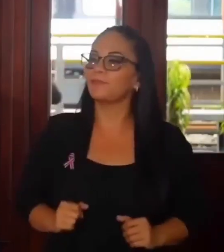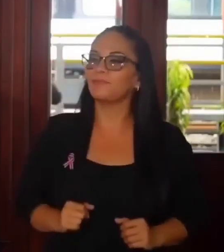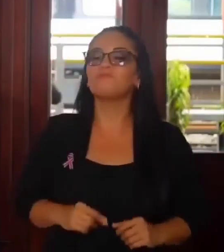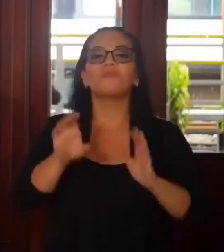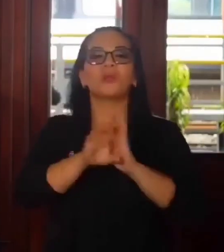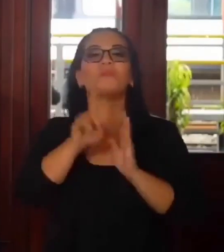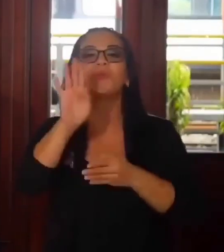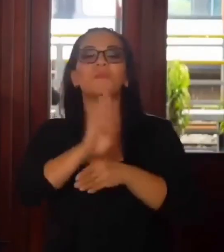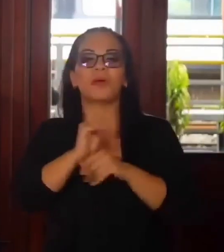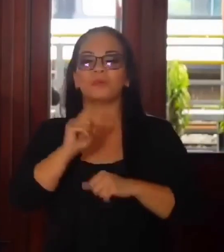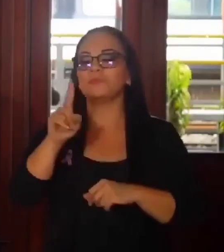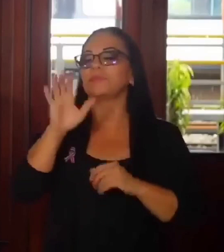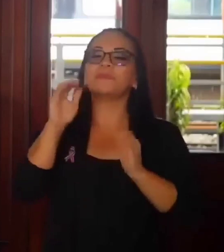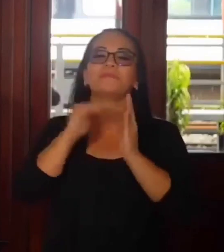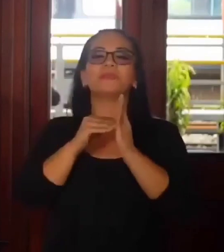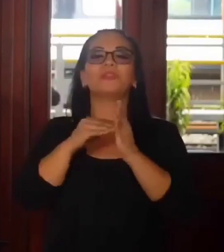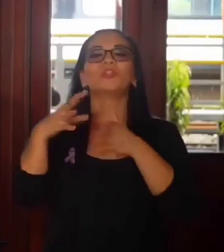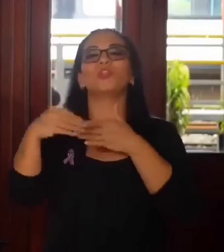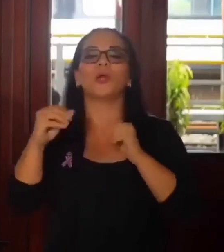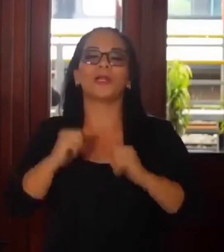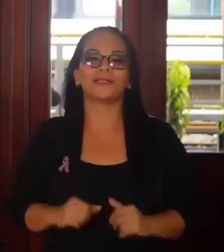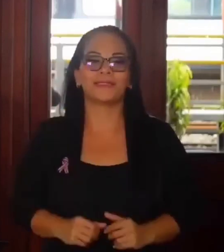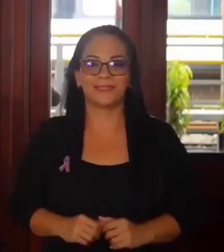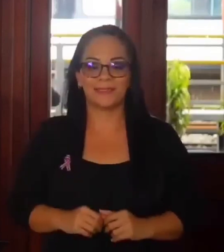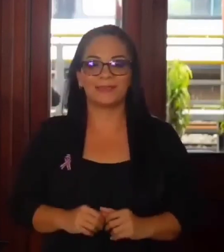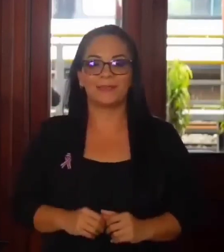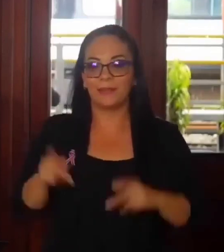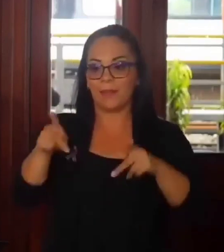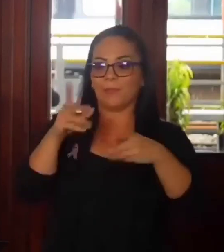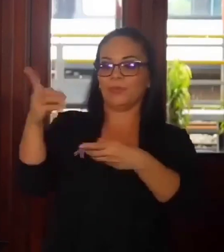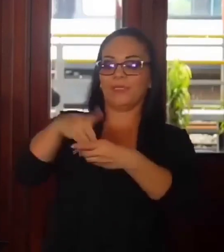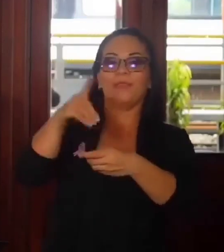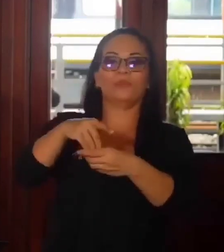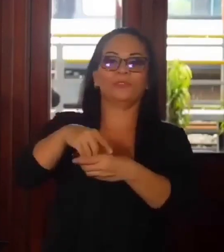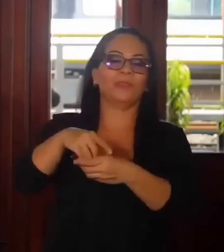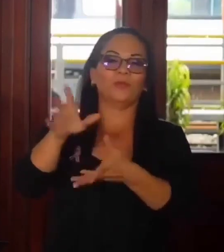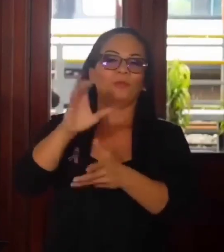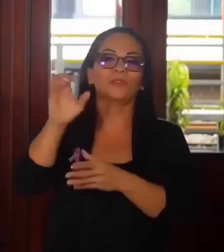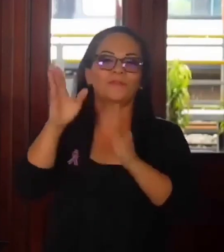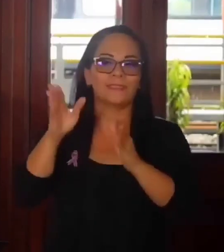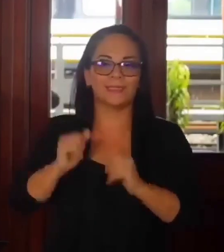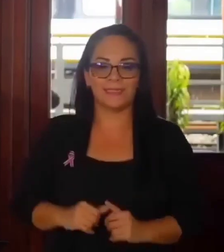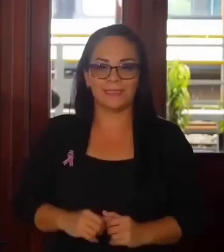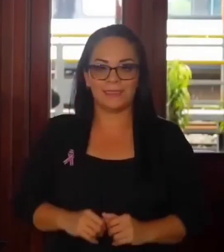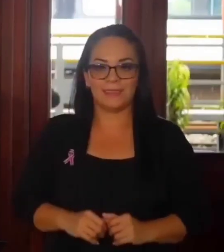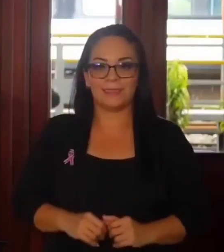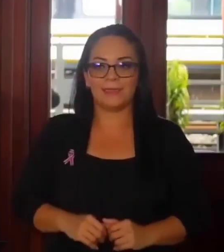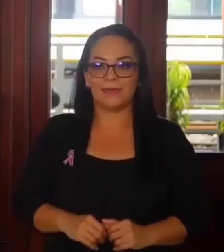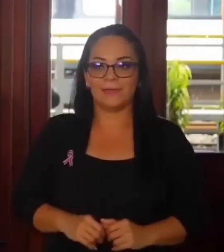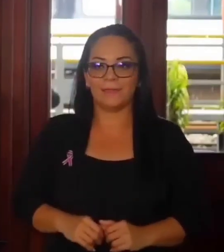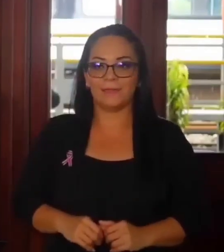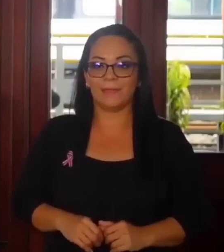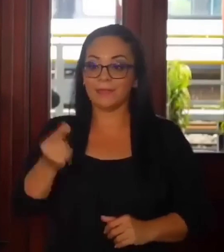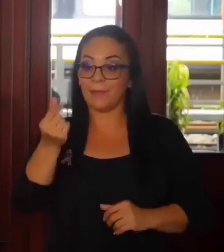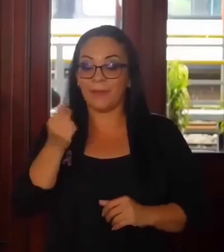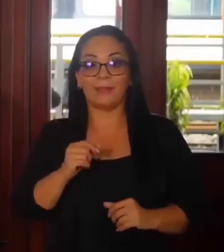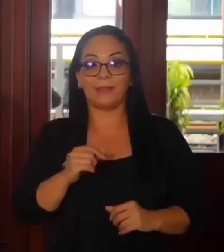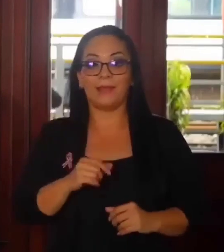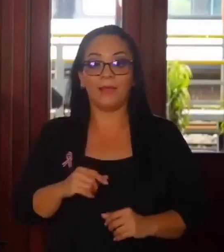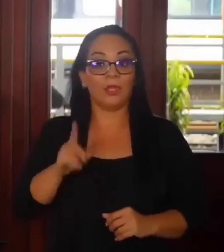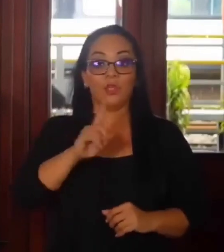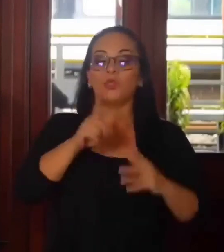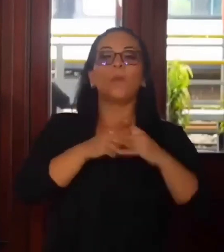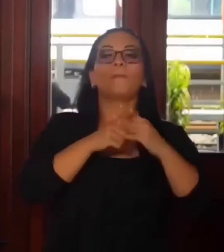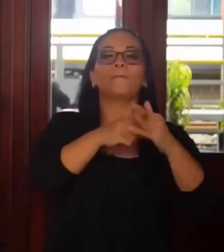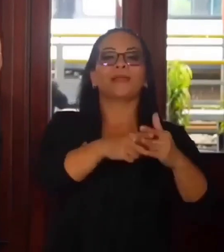100 mil dólares de depositantes costarricenses. En lugar de prestárselos a una empresa